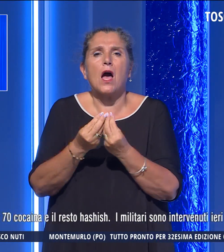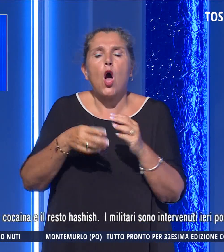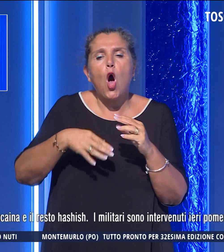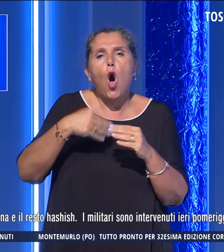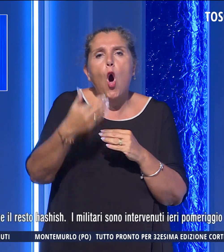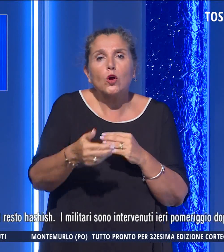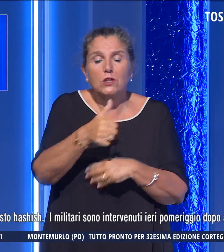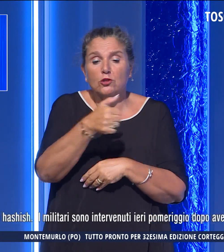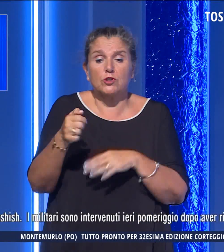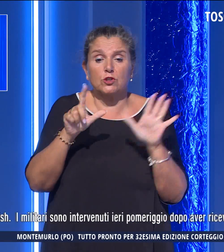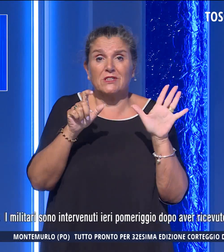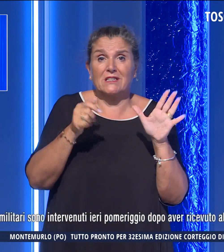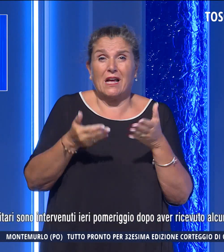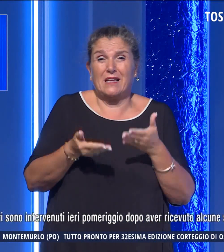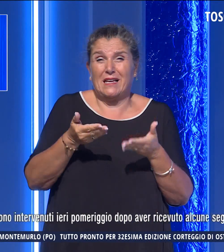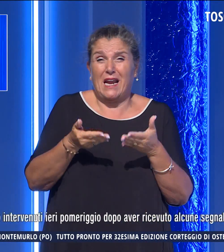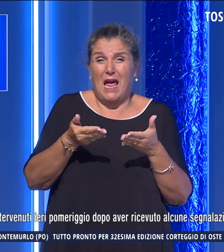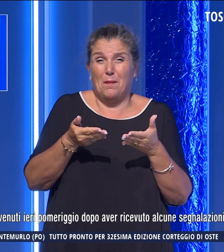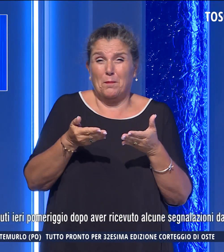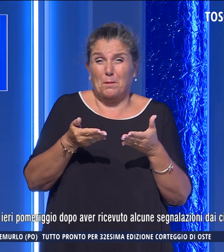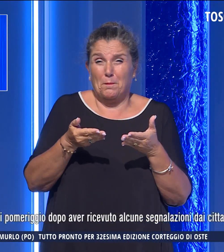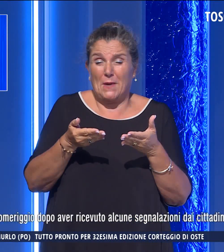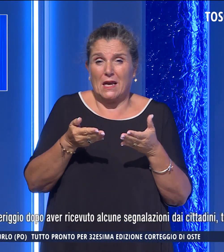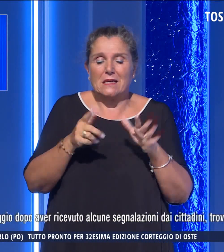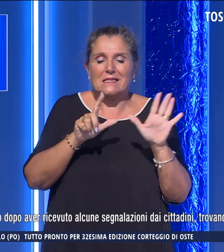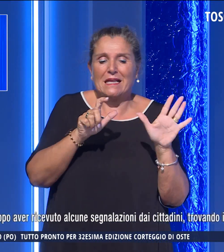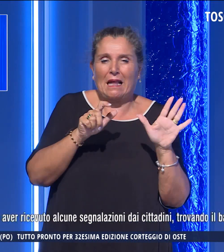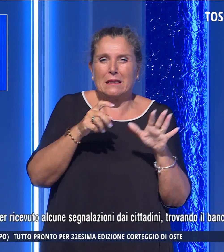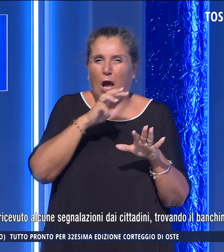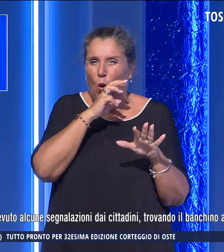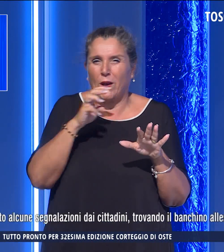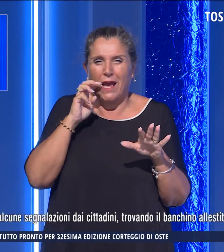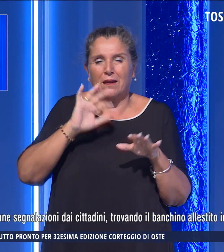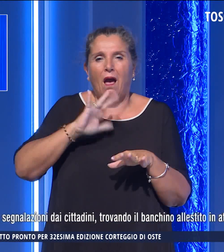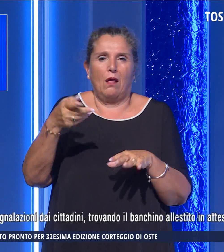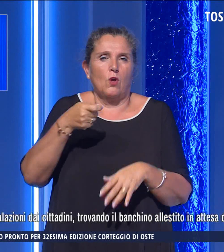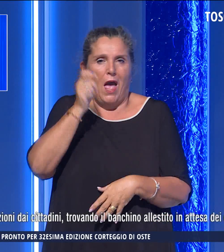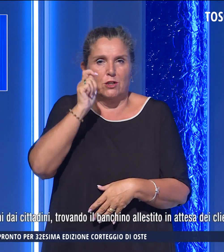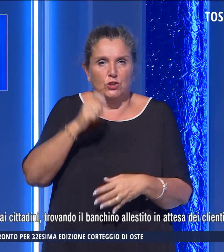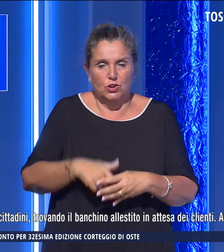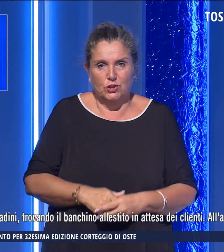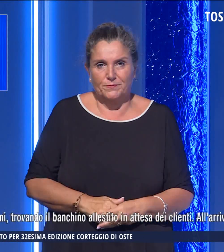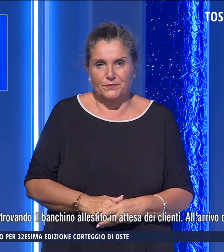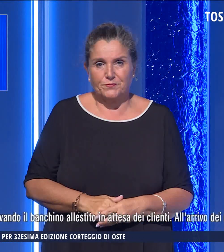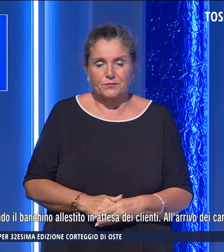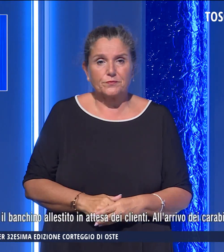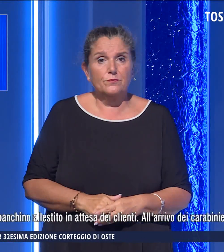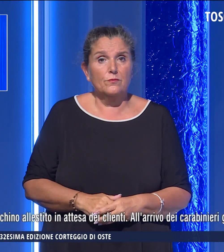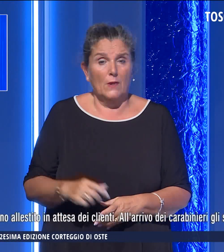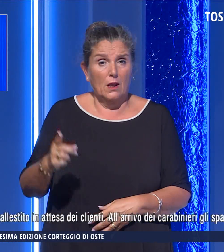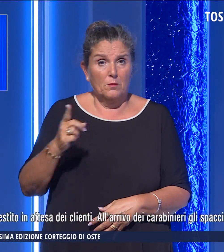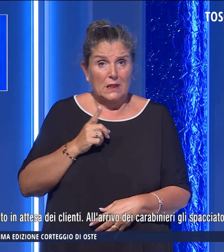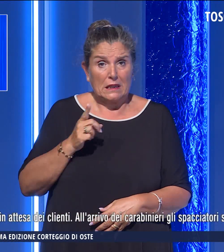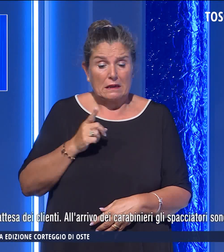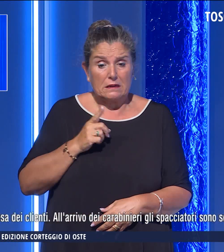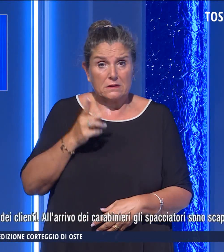grammi di cui 70 cocaina il resto hashish. I militari sono